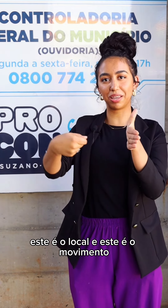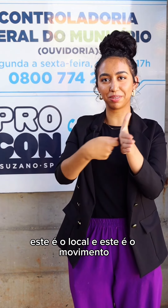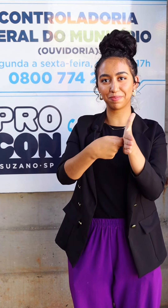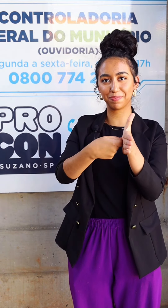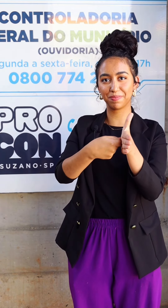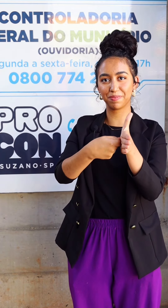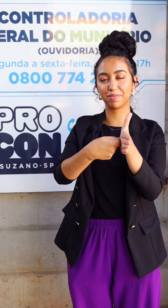movimento.